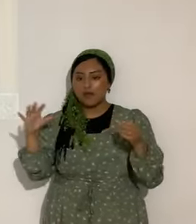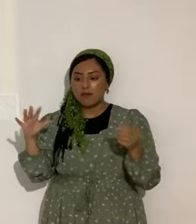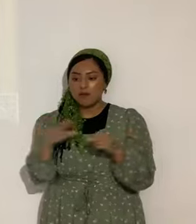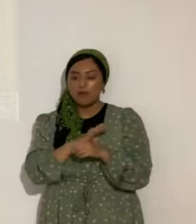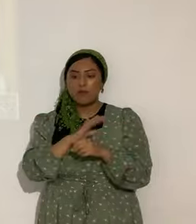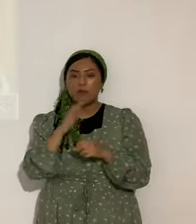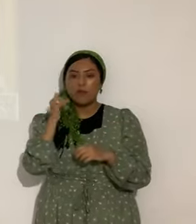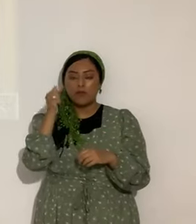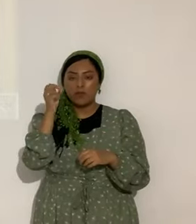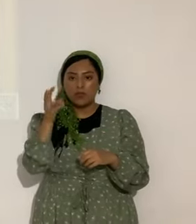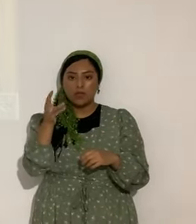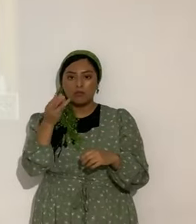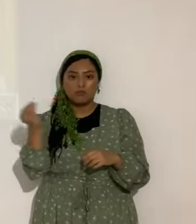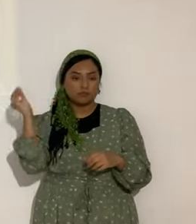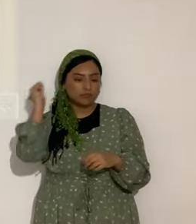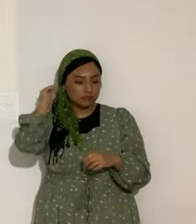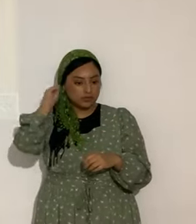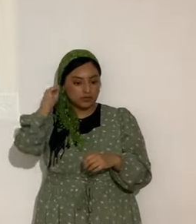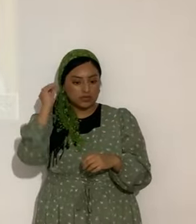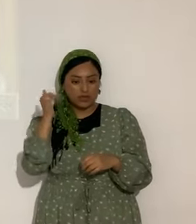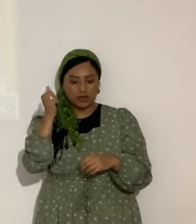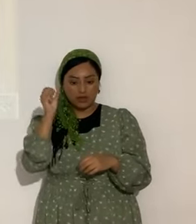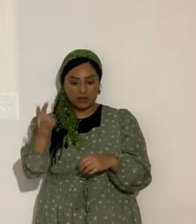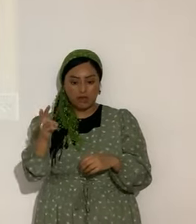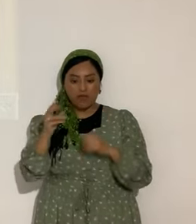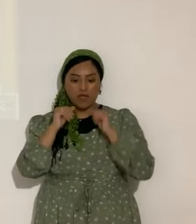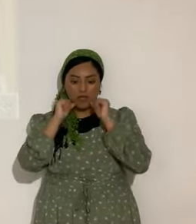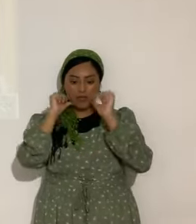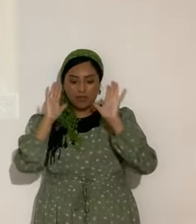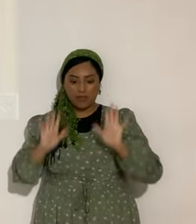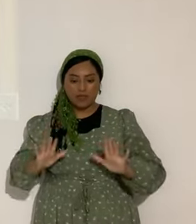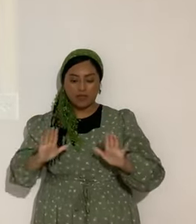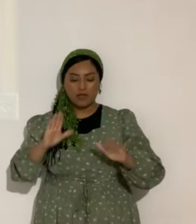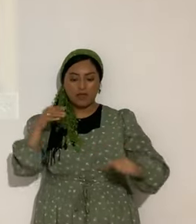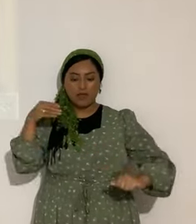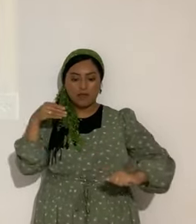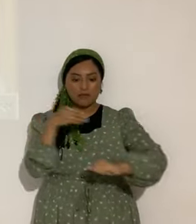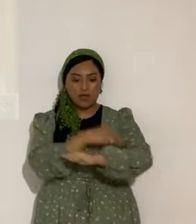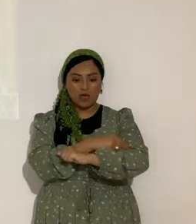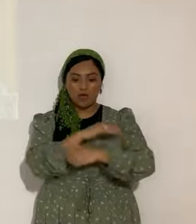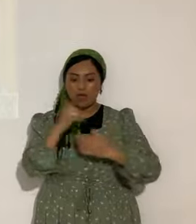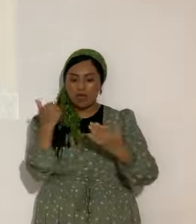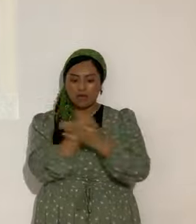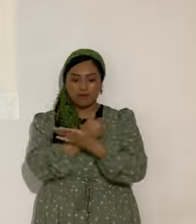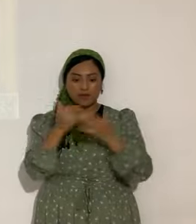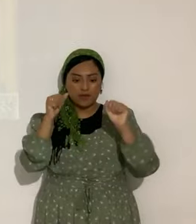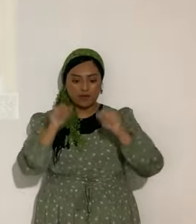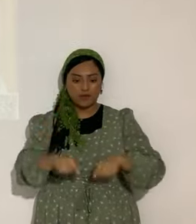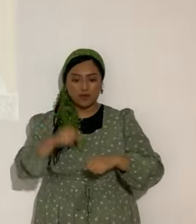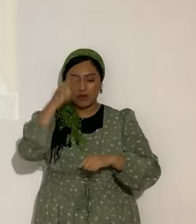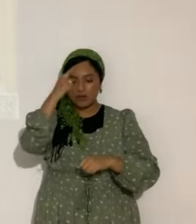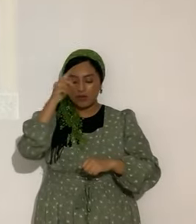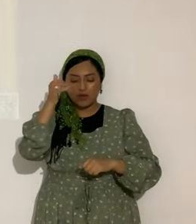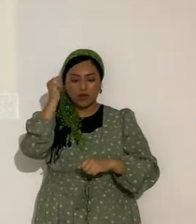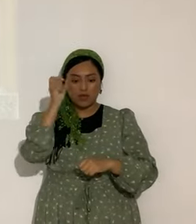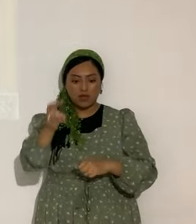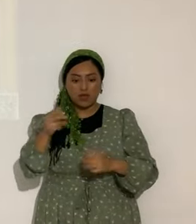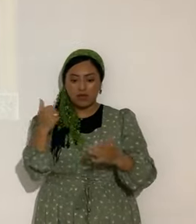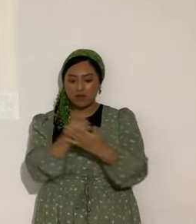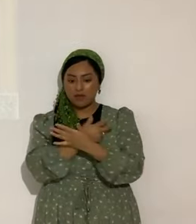Yashua. Yashua. Unción. Bendición. Poder. Todo es posible para Yashua. Todo es posible para el que cree. Etcétera.